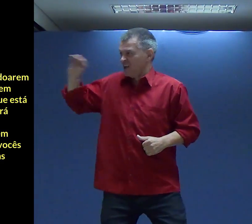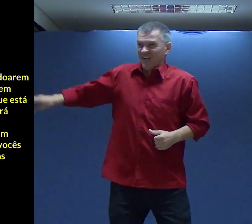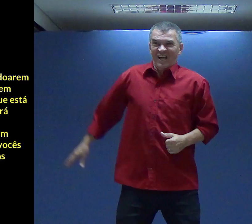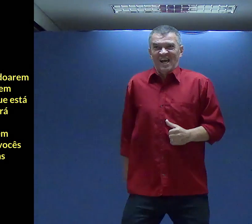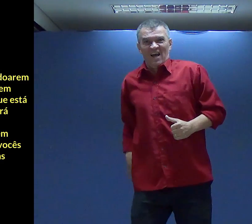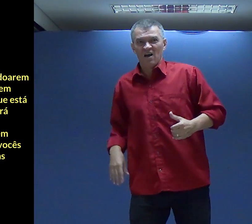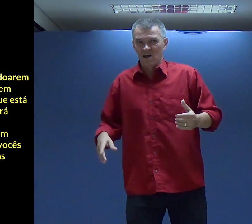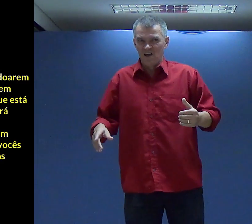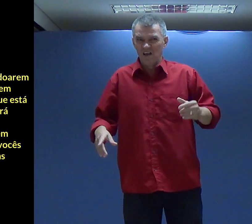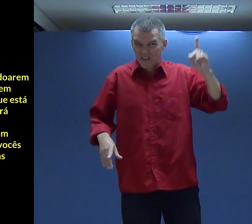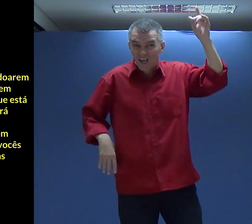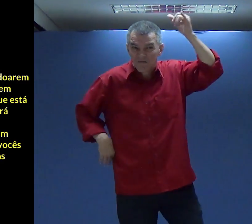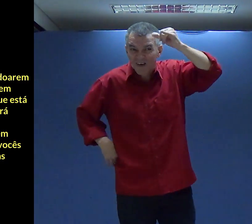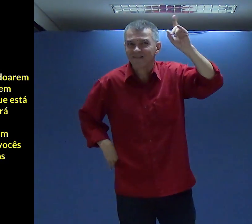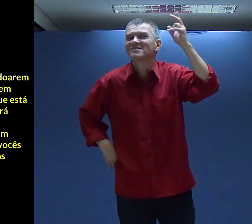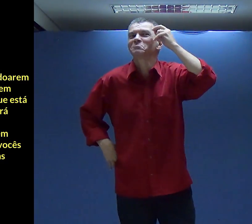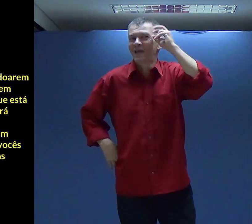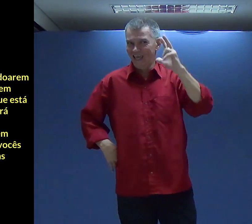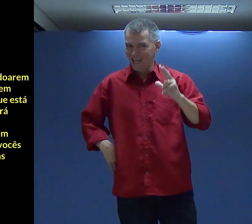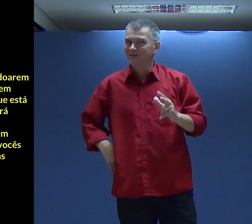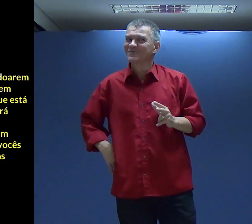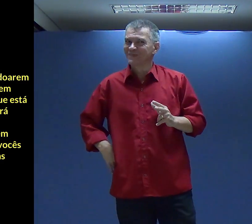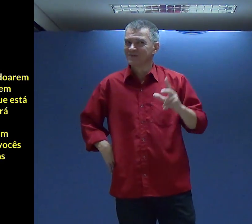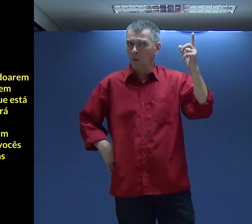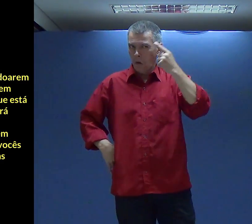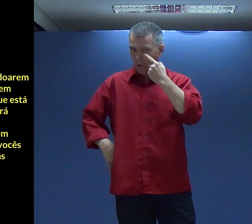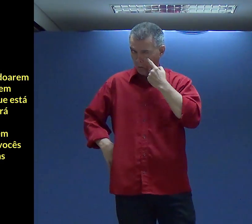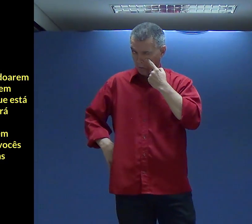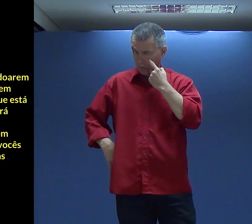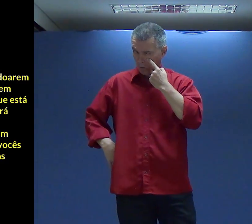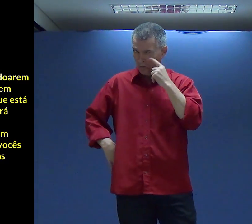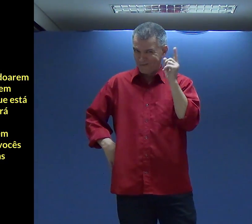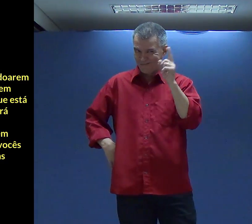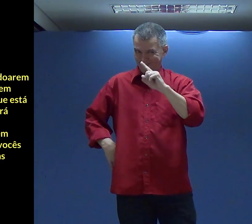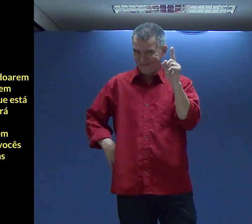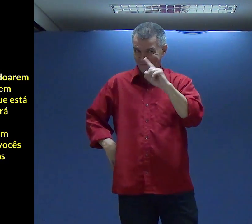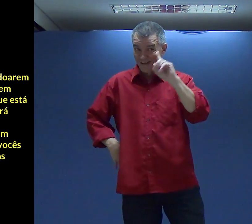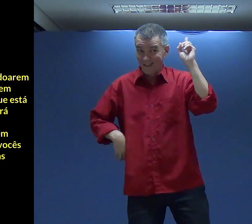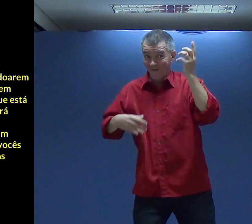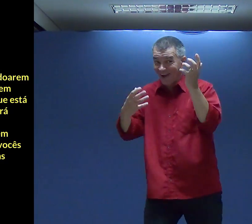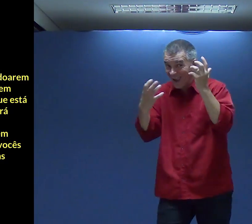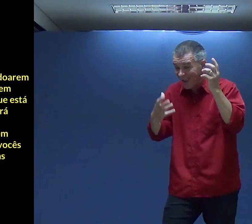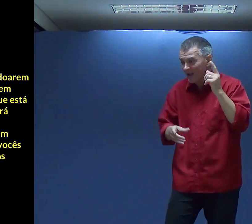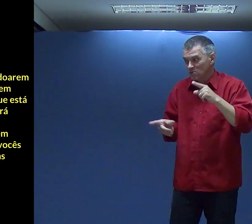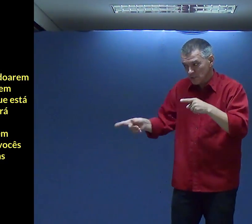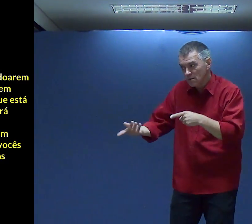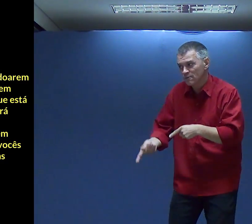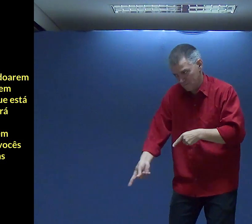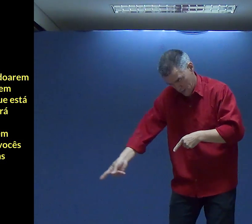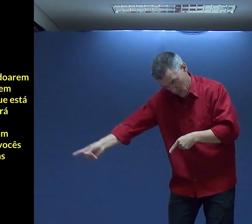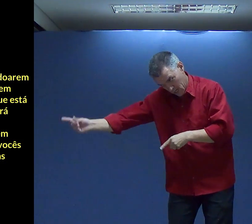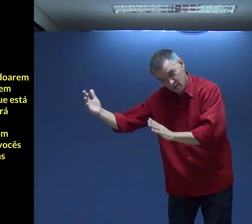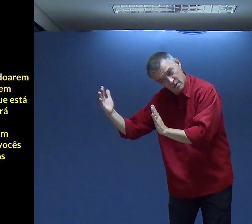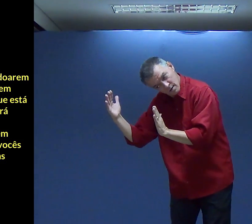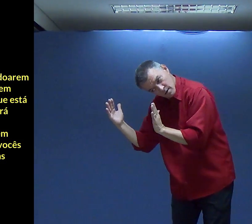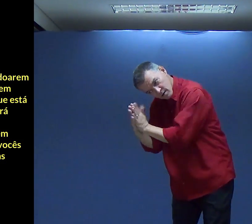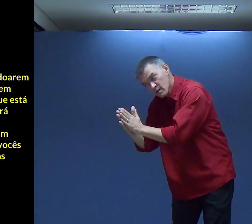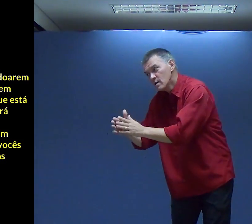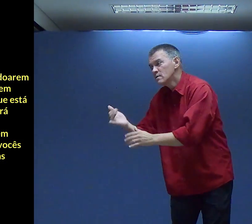pessoa Não Deus sabe muito bem Ele está de ouro em você Deus diz Vai lá